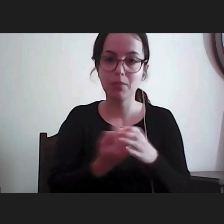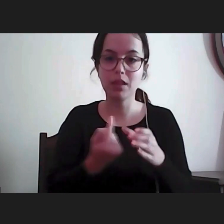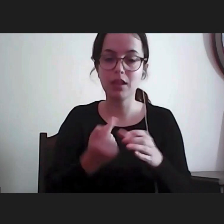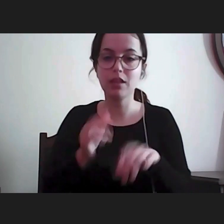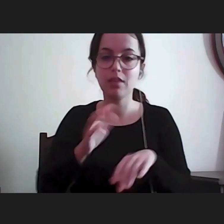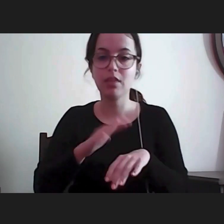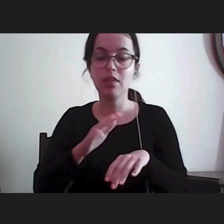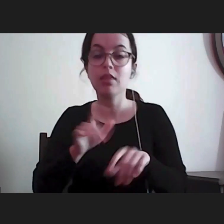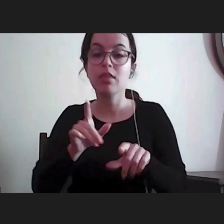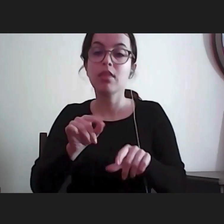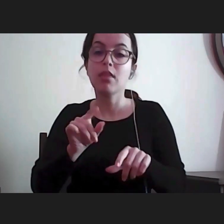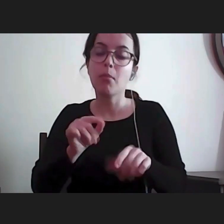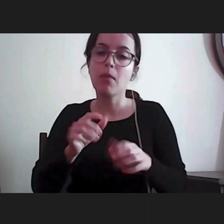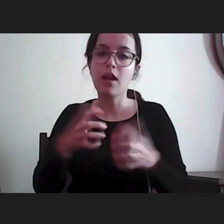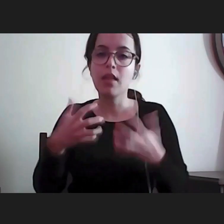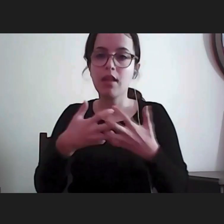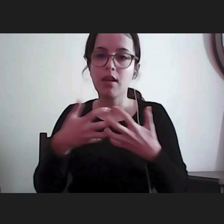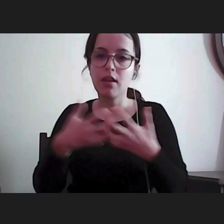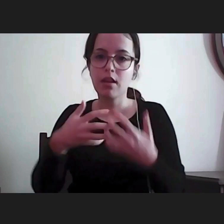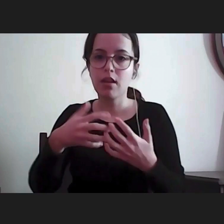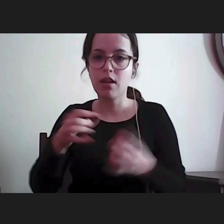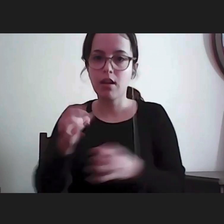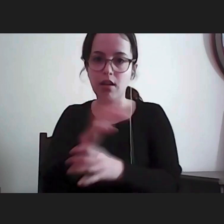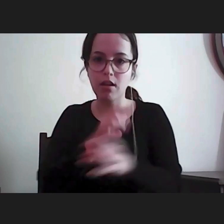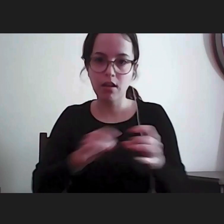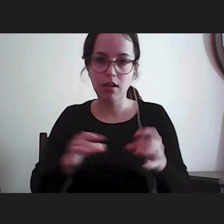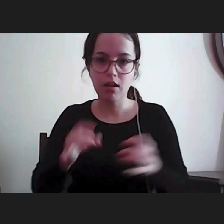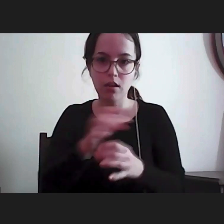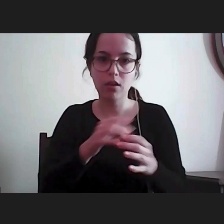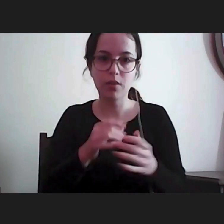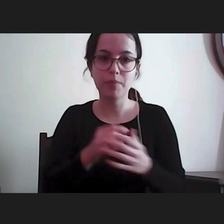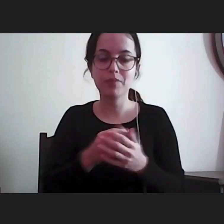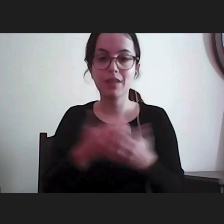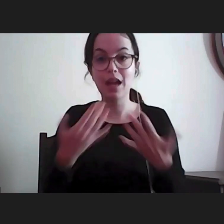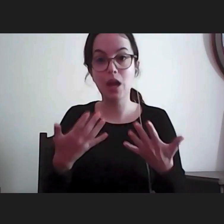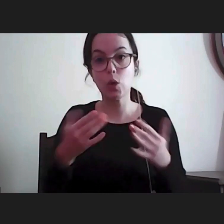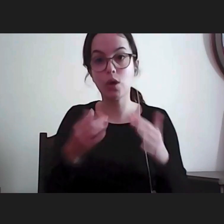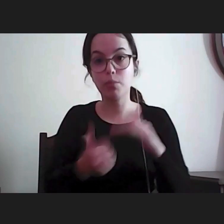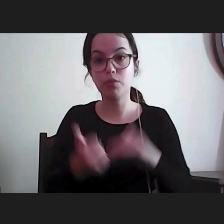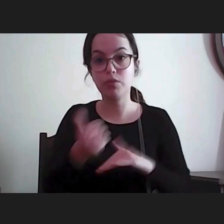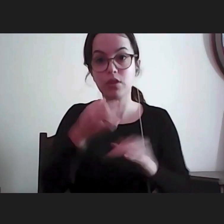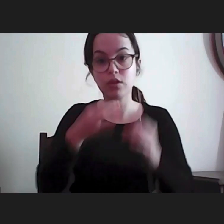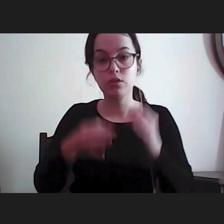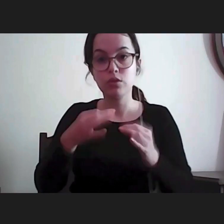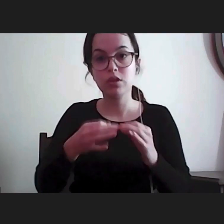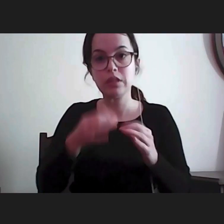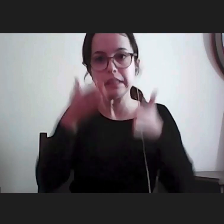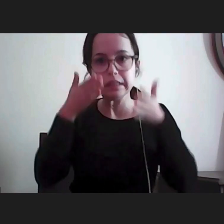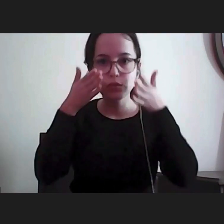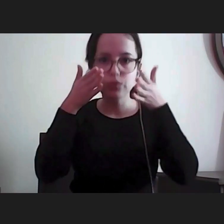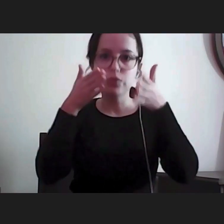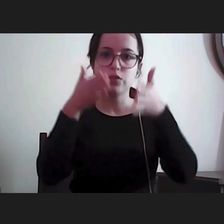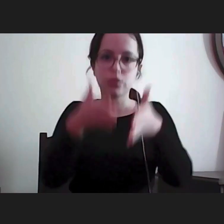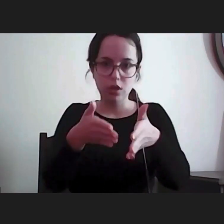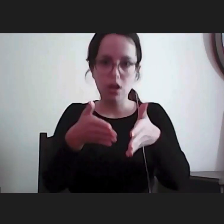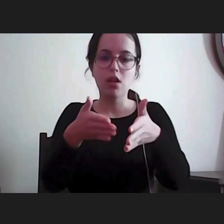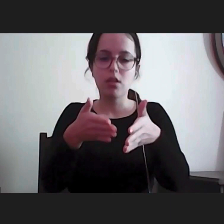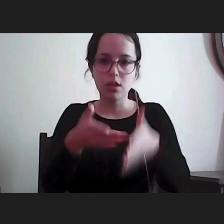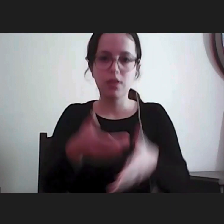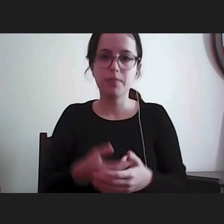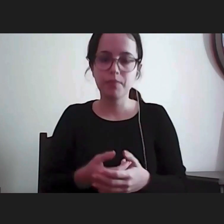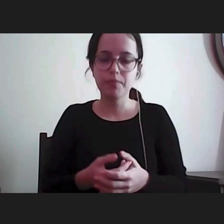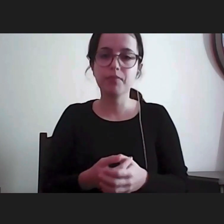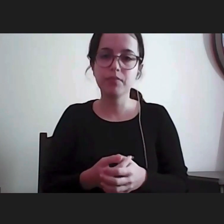são situações muito atuais a que a provedoria está muito atenta em vertentes